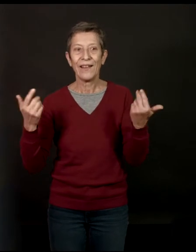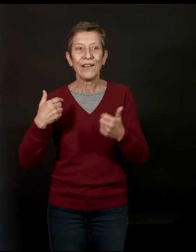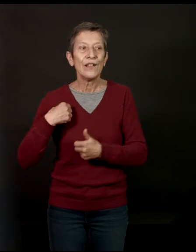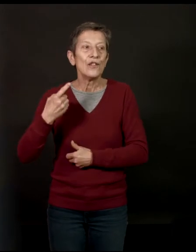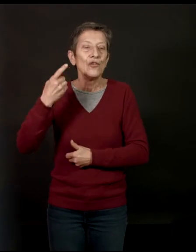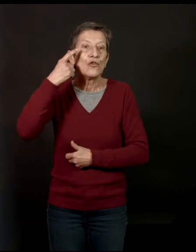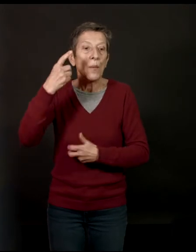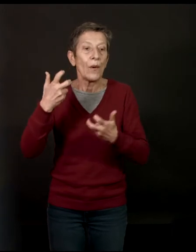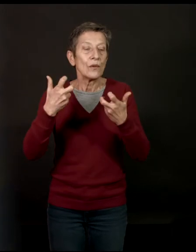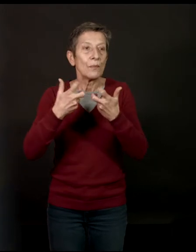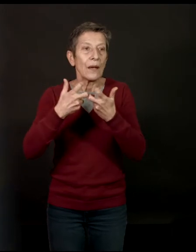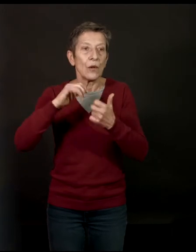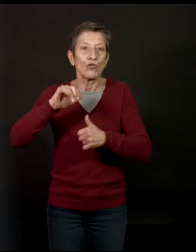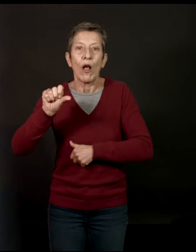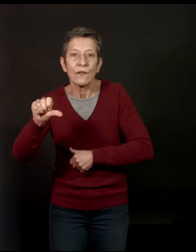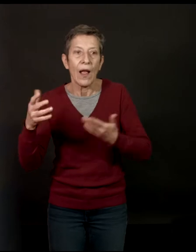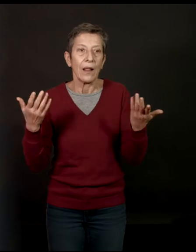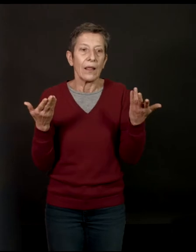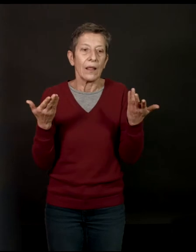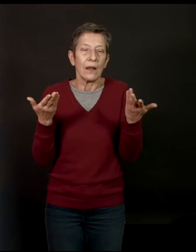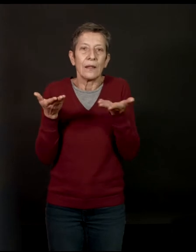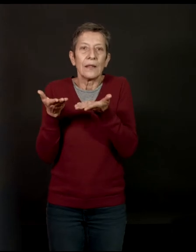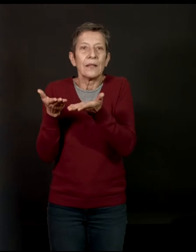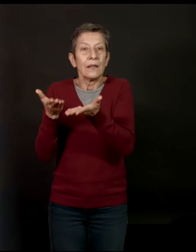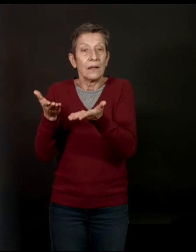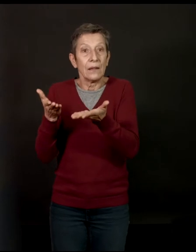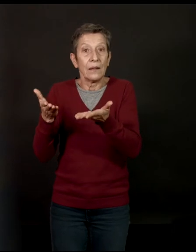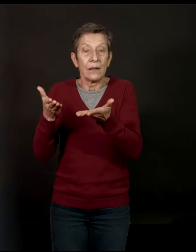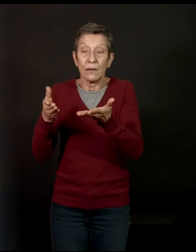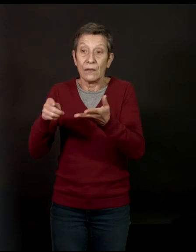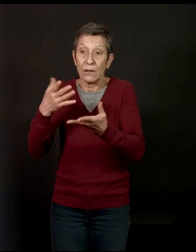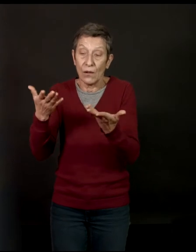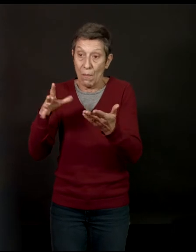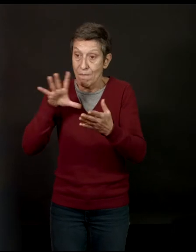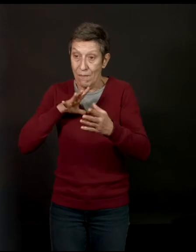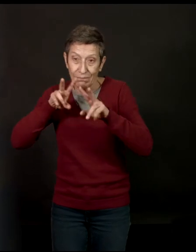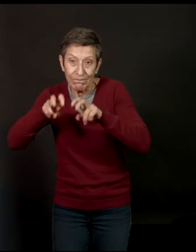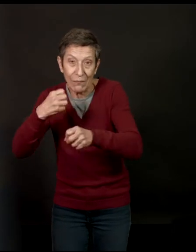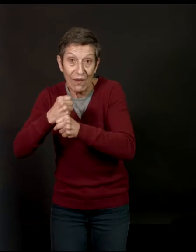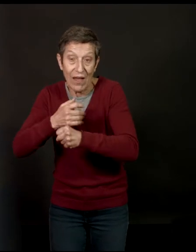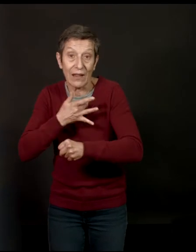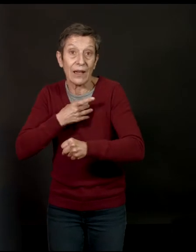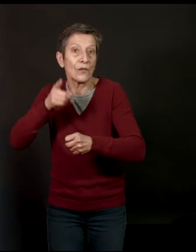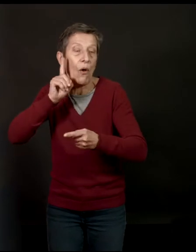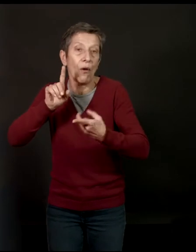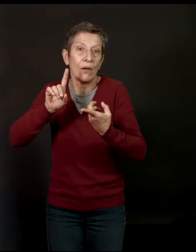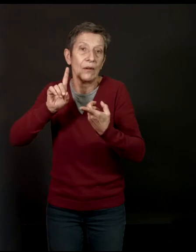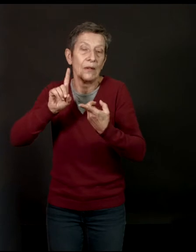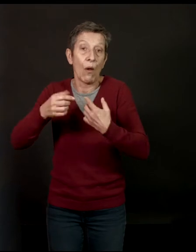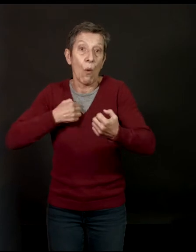Je pense, par exemple, à Jean Hatzfeld, qui a fait tout un travail passionnant sur le Rwanda en particulier, mais aussi sur l'ère de la guerre, qui est